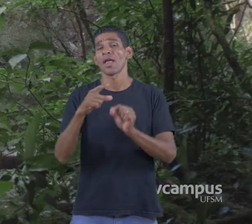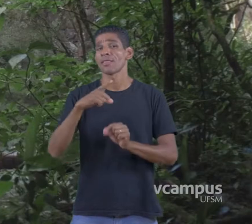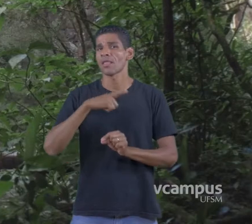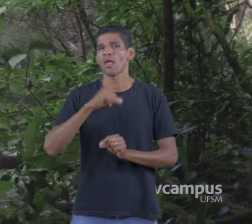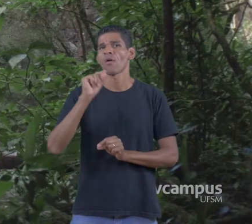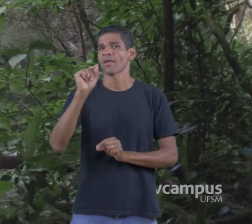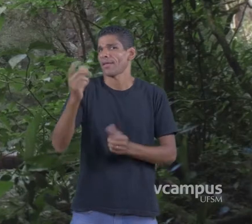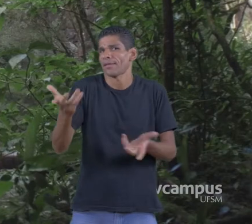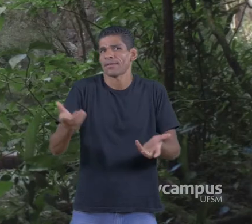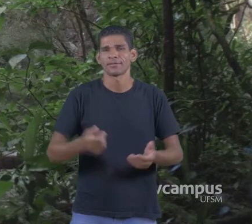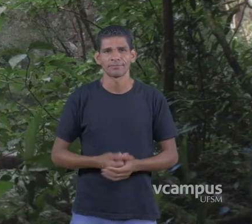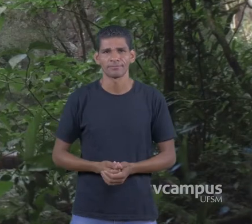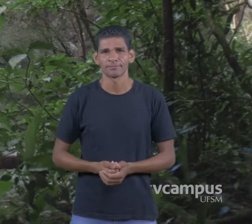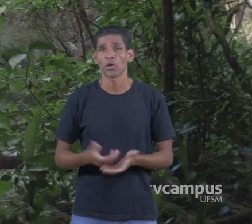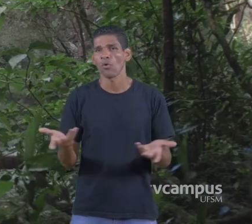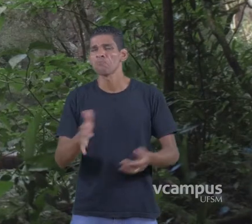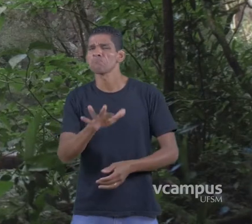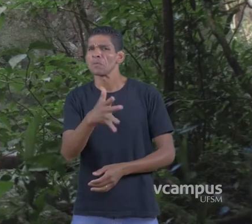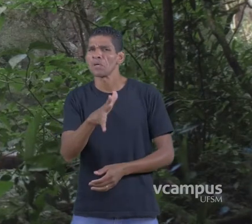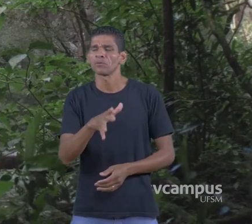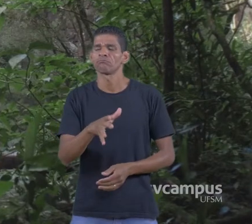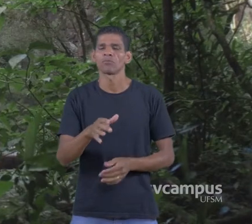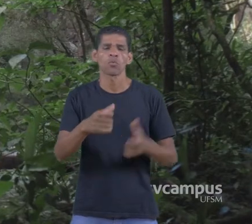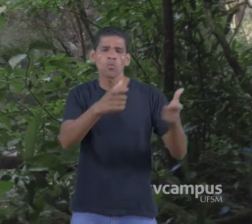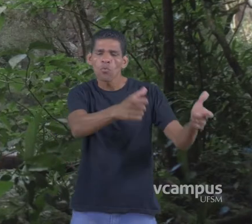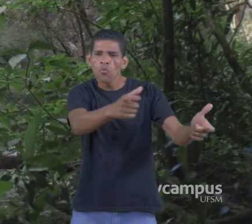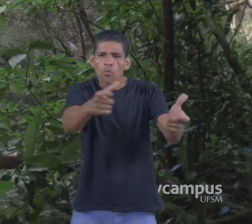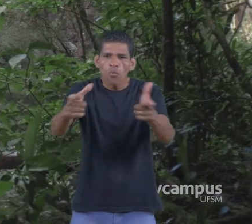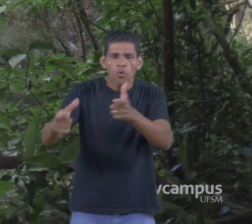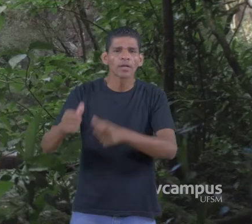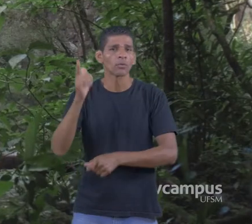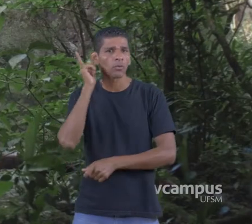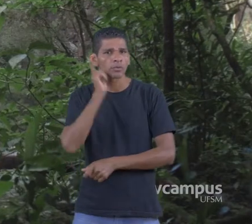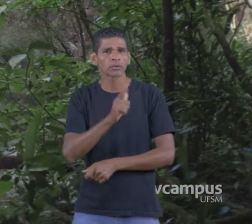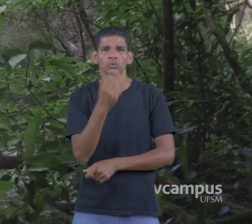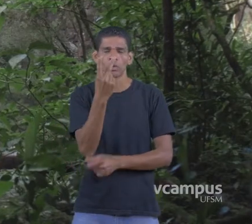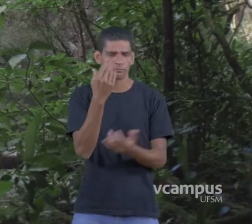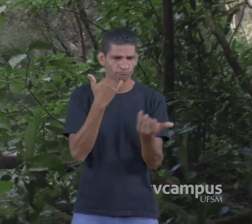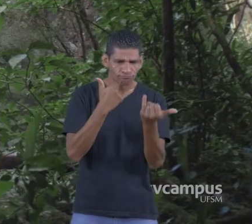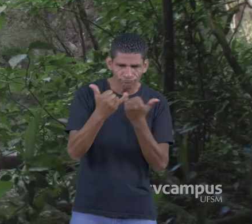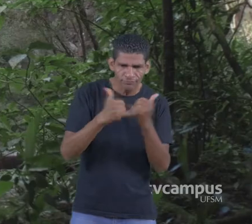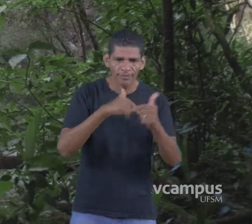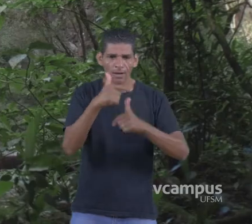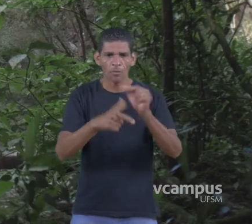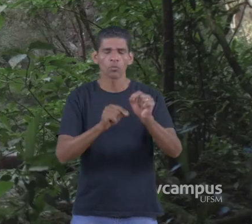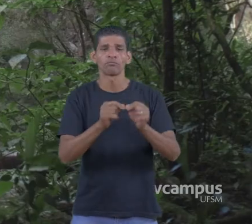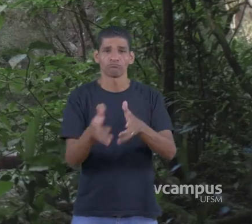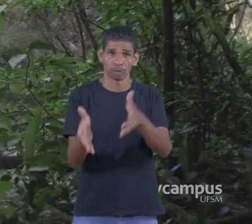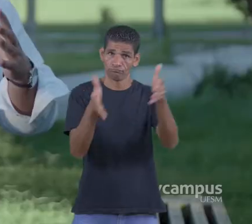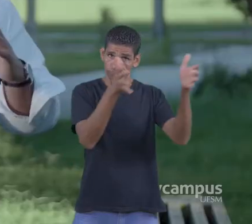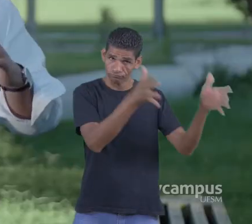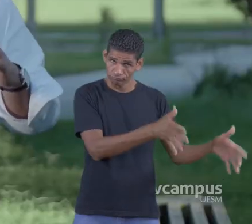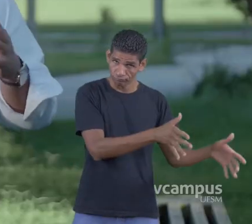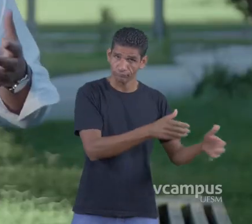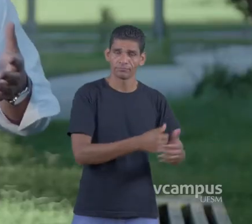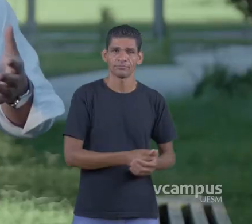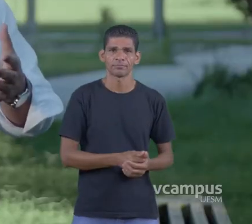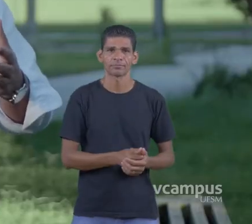Basicamente tem hoje sido ocupado Por duas grandes atividades De um lado